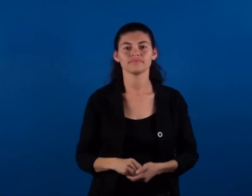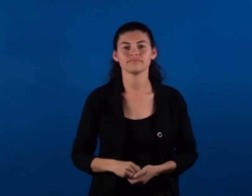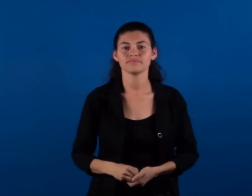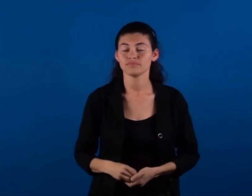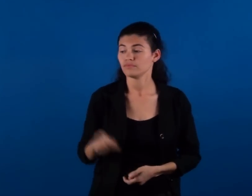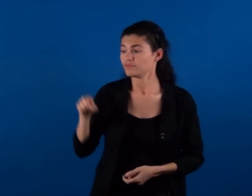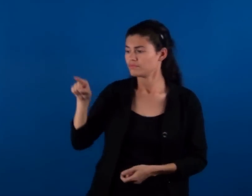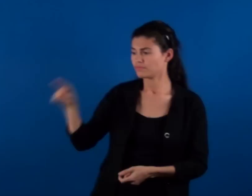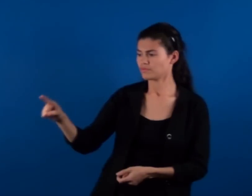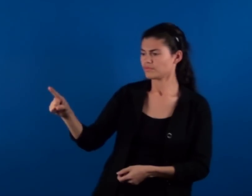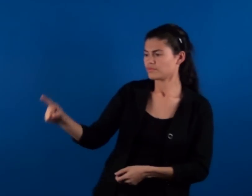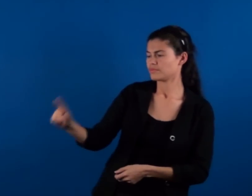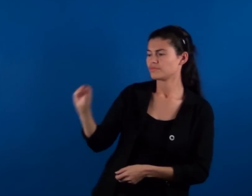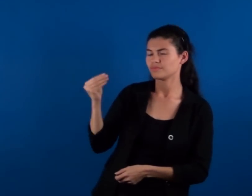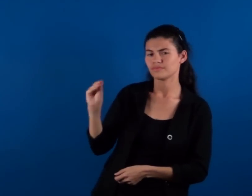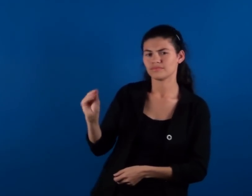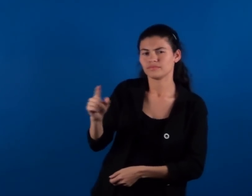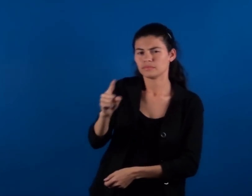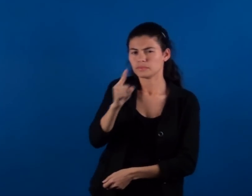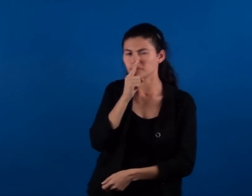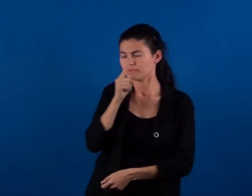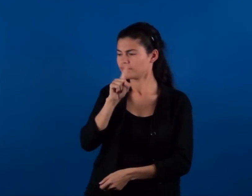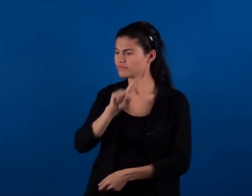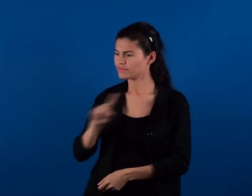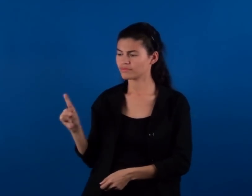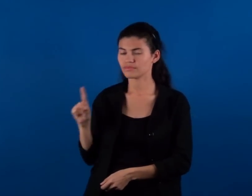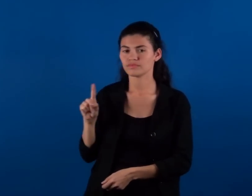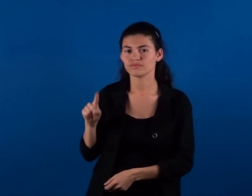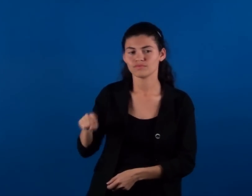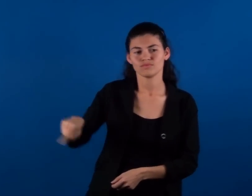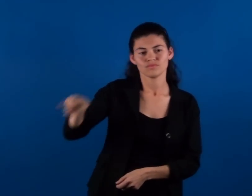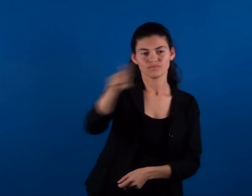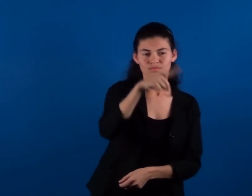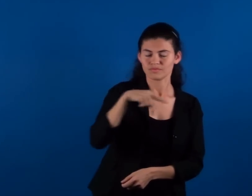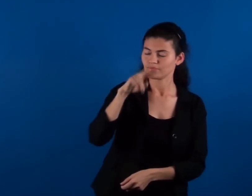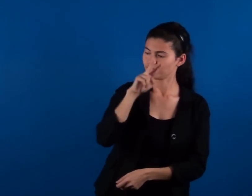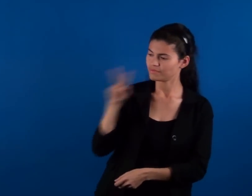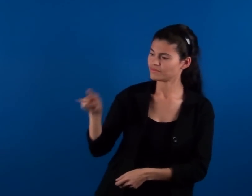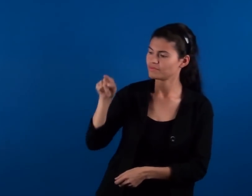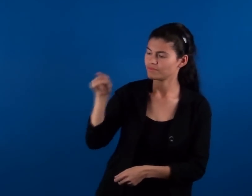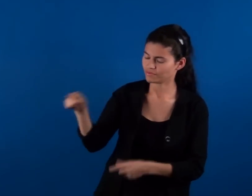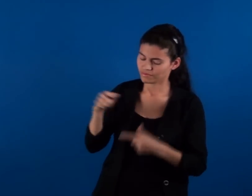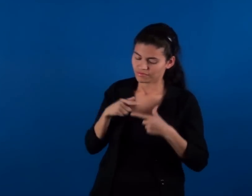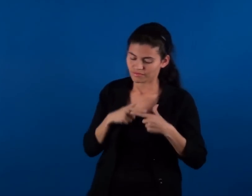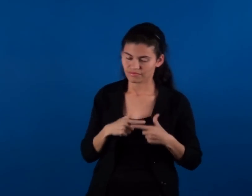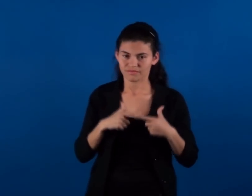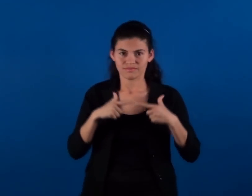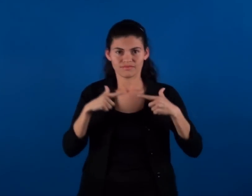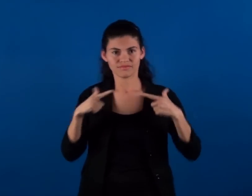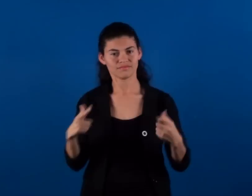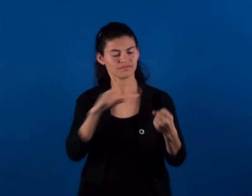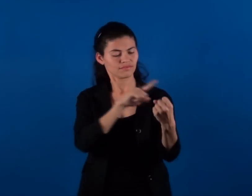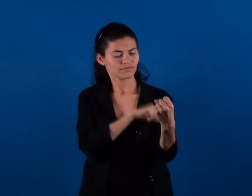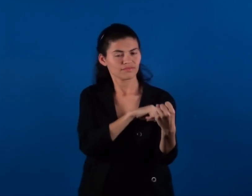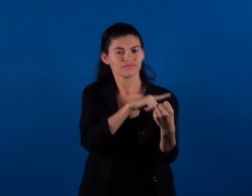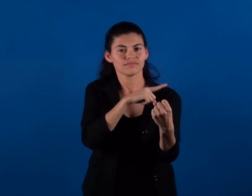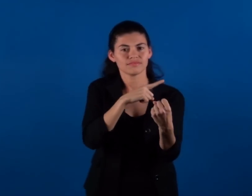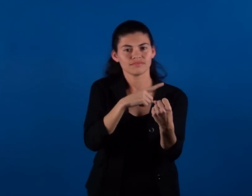Todo lo que hay en vos, hoy pide florecer, todos lo